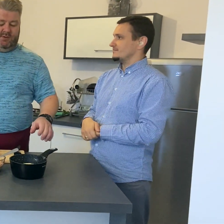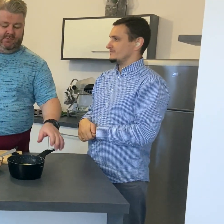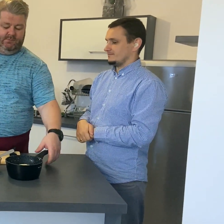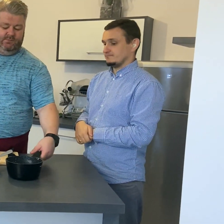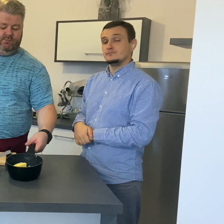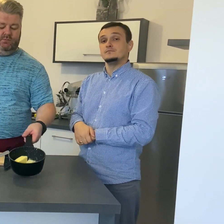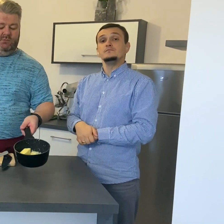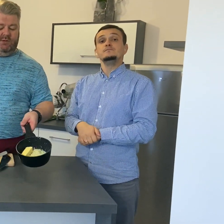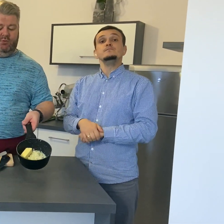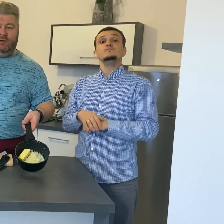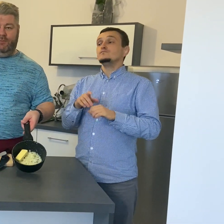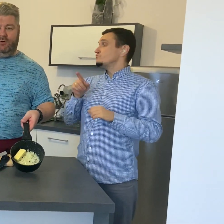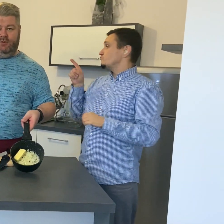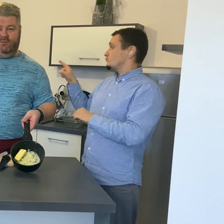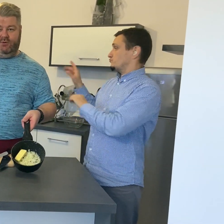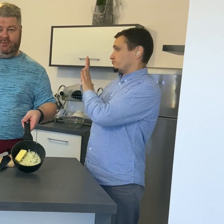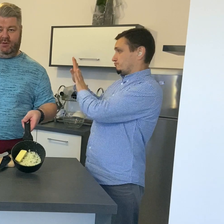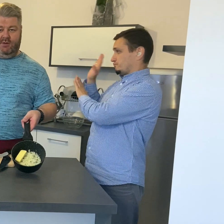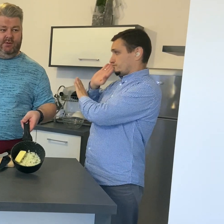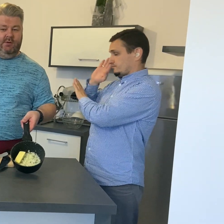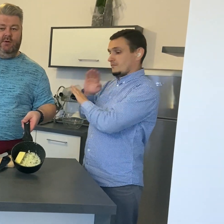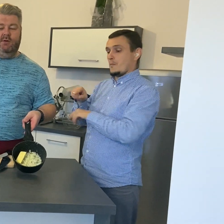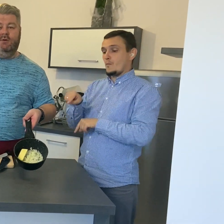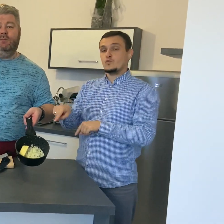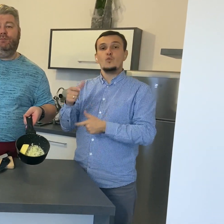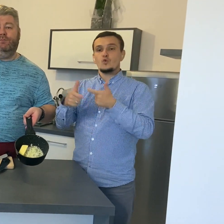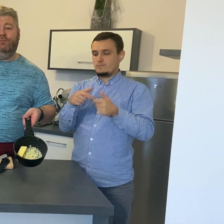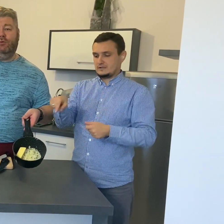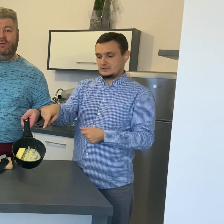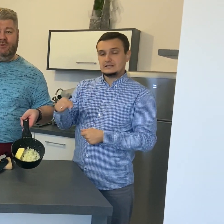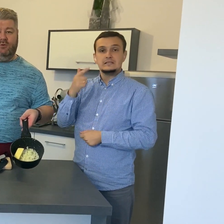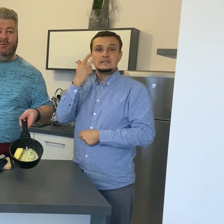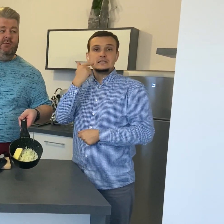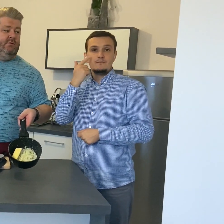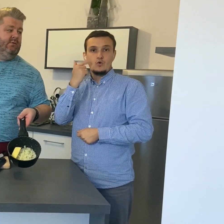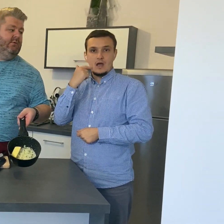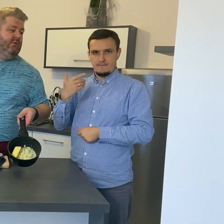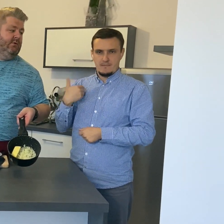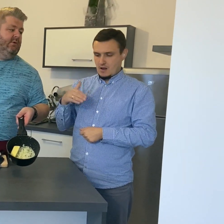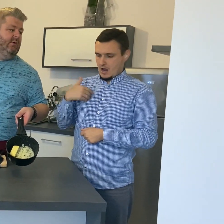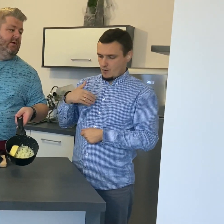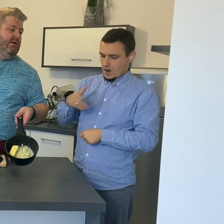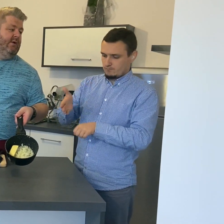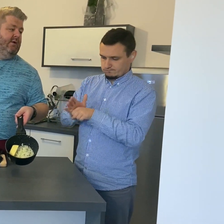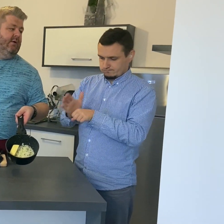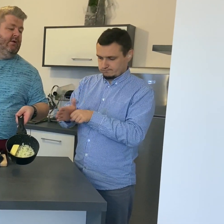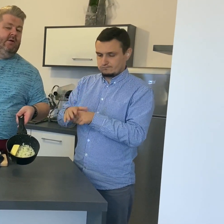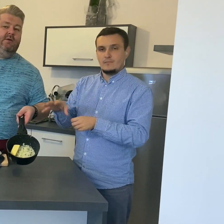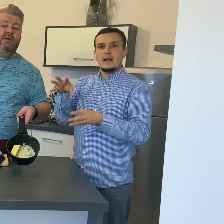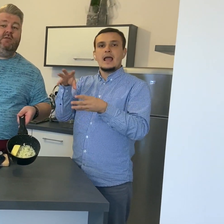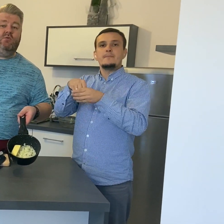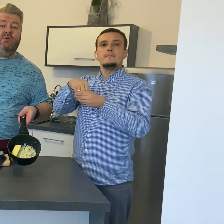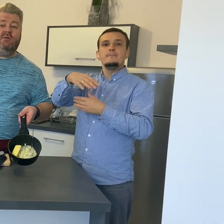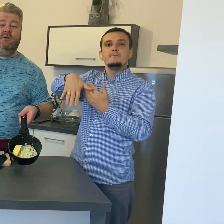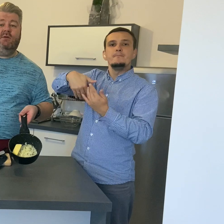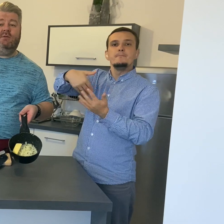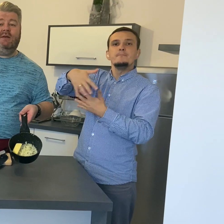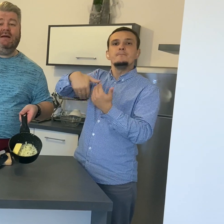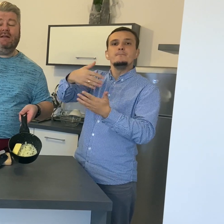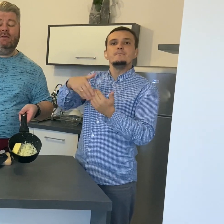cebulkę pokrojoną w kostkę. Podsmażoną na złoty, delikatny